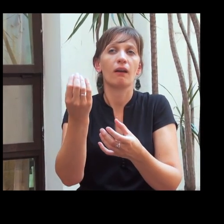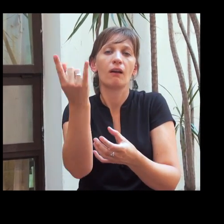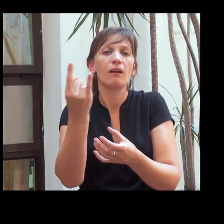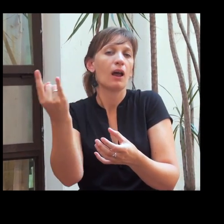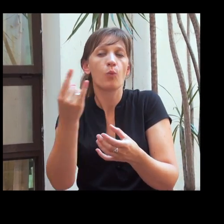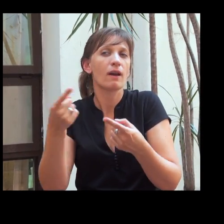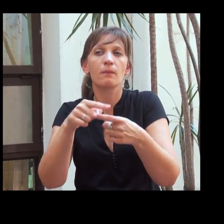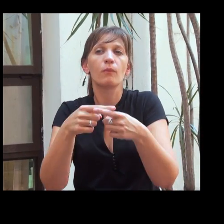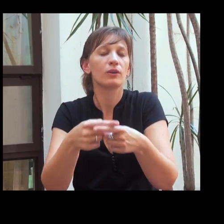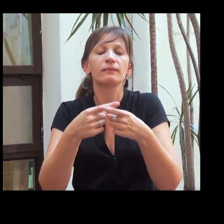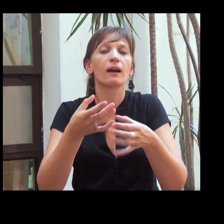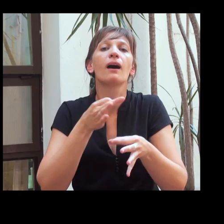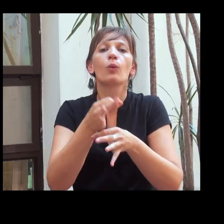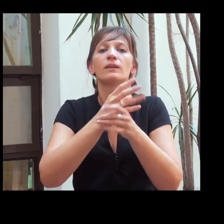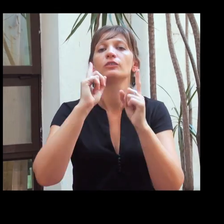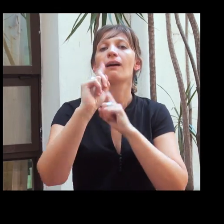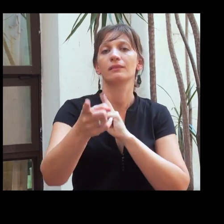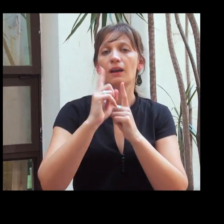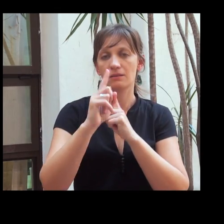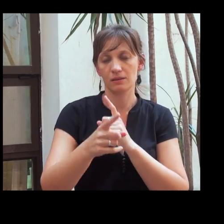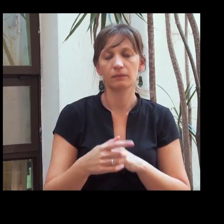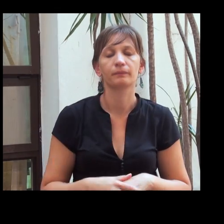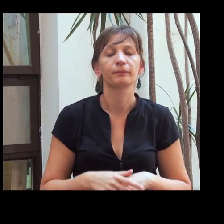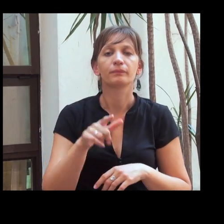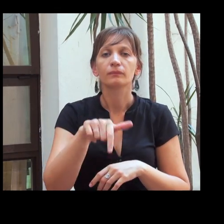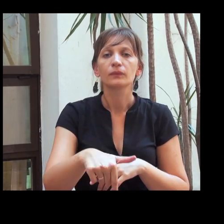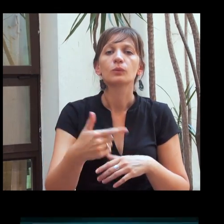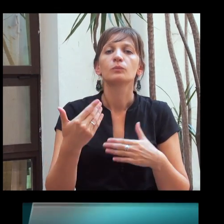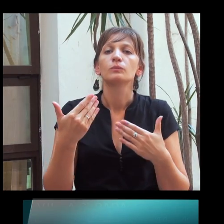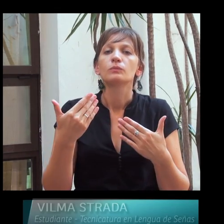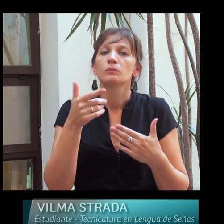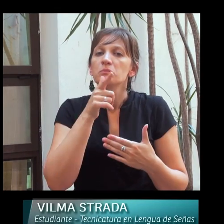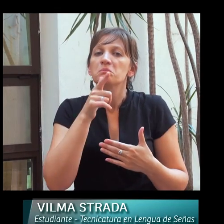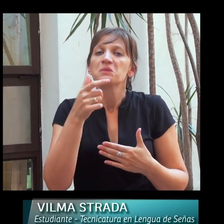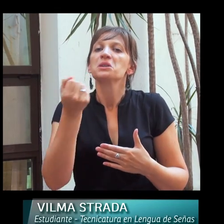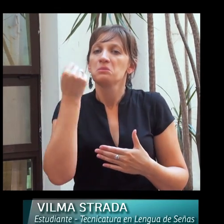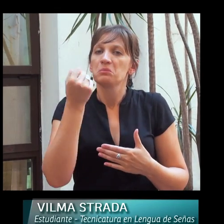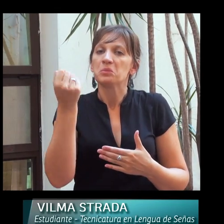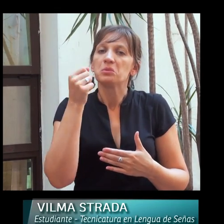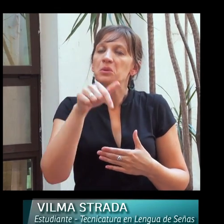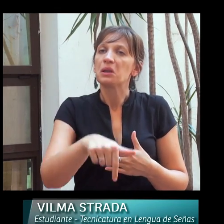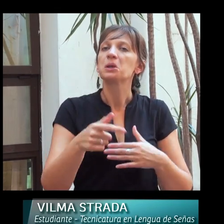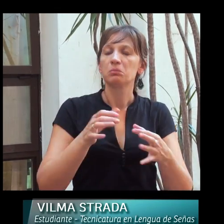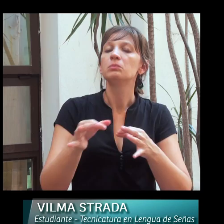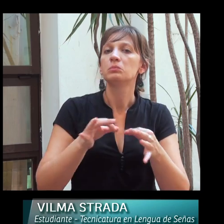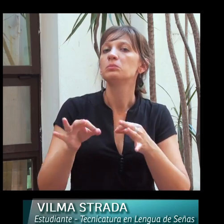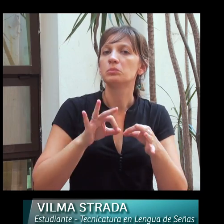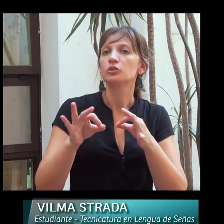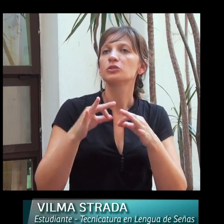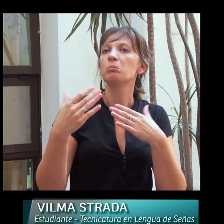la UNED respecto a la educación a distancia, que está teniendo esta iniciativa, digamos, como fortalecer esta iniciativa. nosotros nos parece que el proyecto